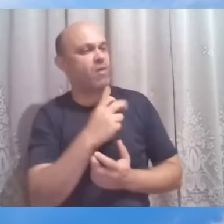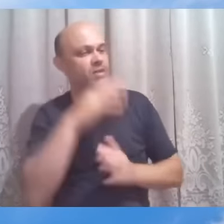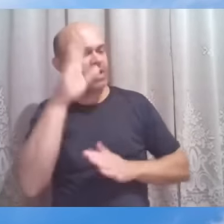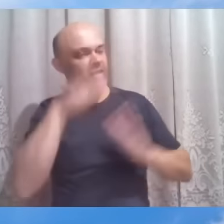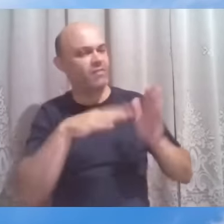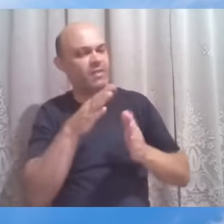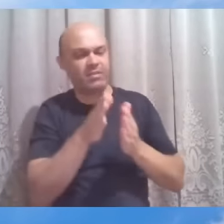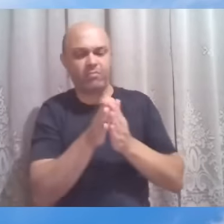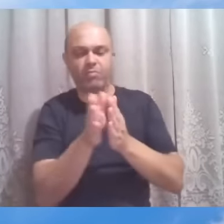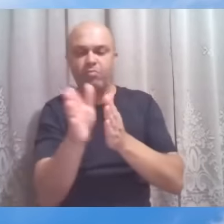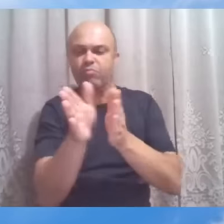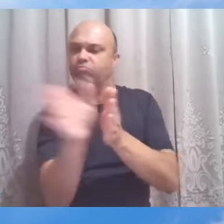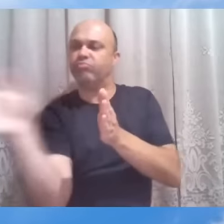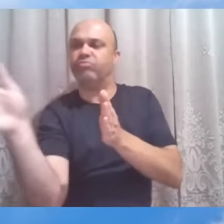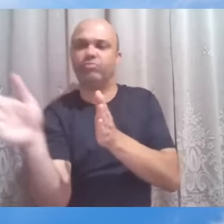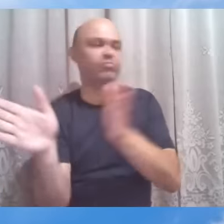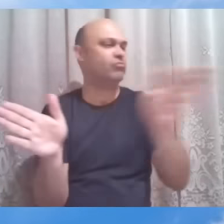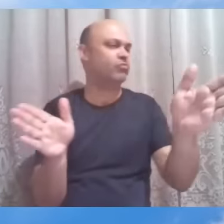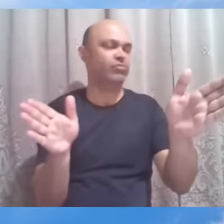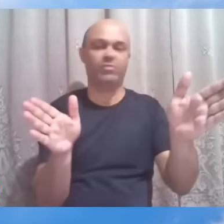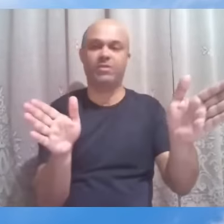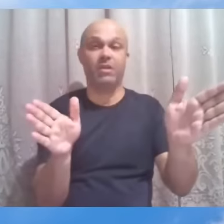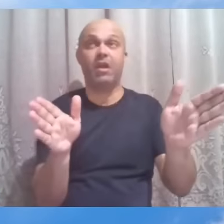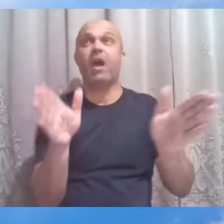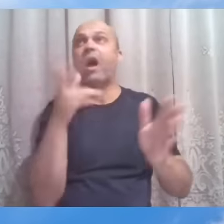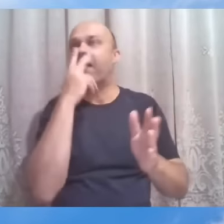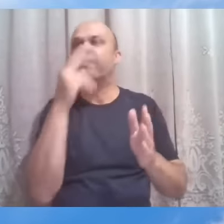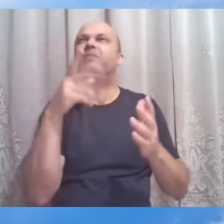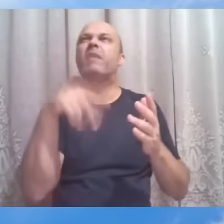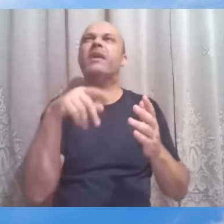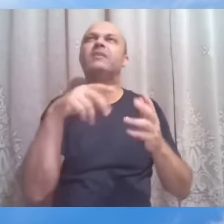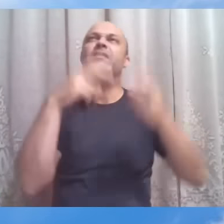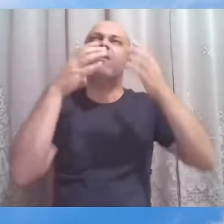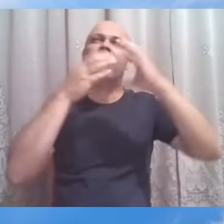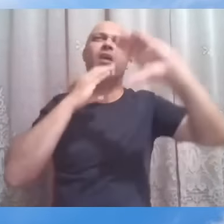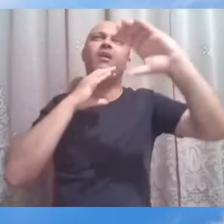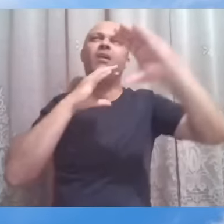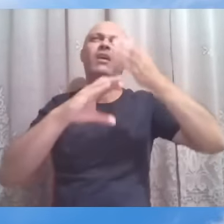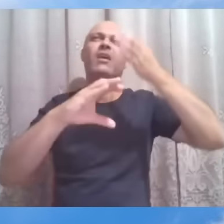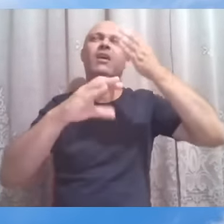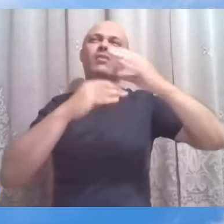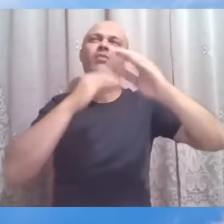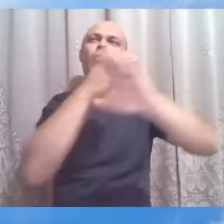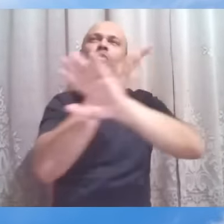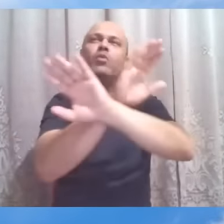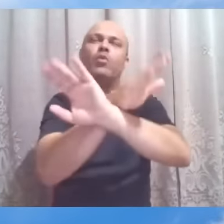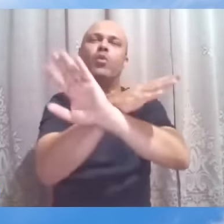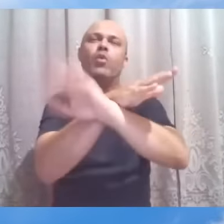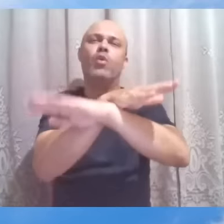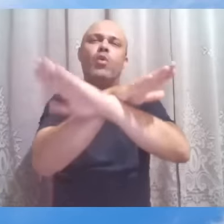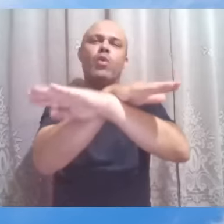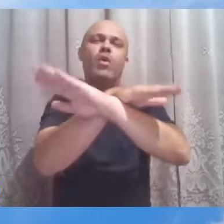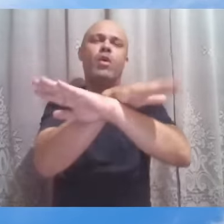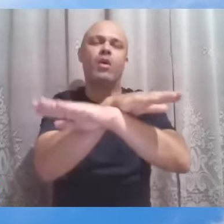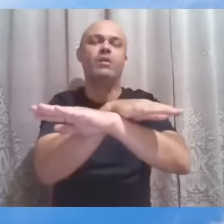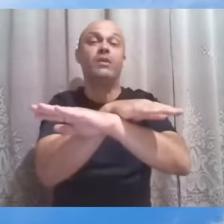vozes tentadoras, cantos de sereia, que buscam nos desviar da proposta de renovação.